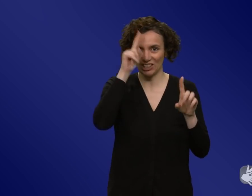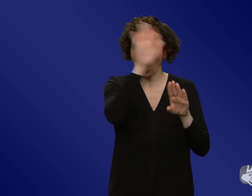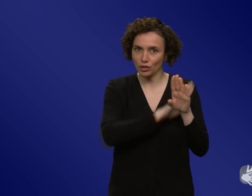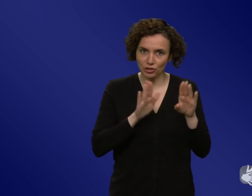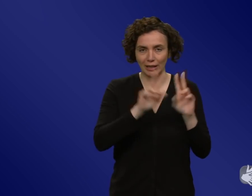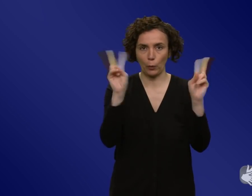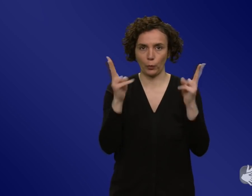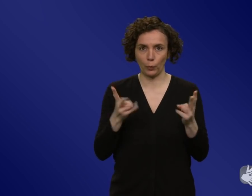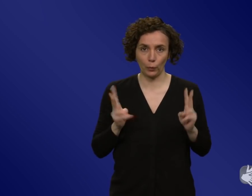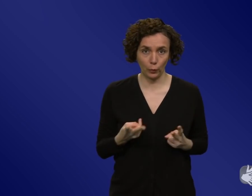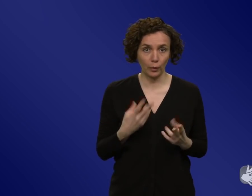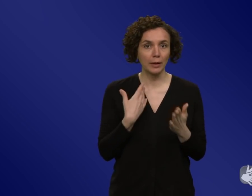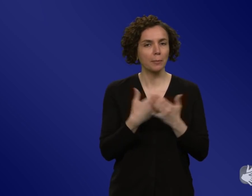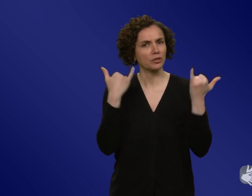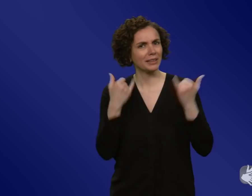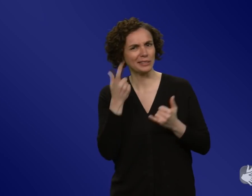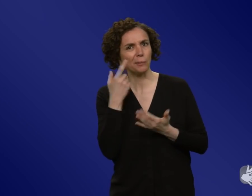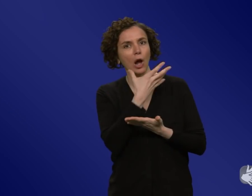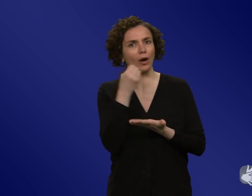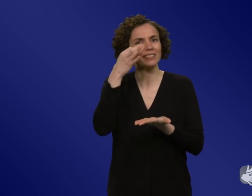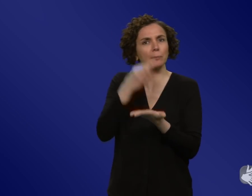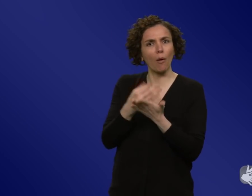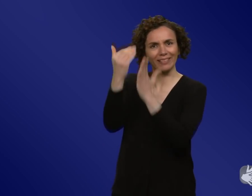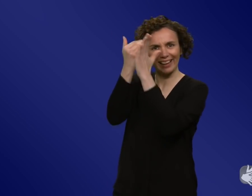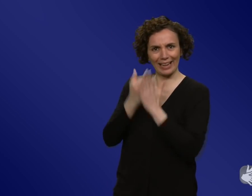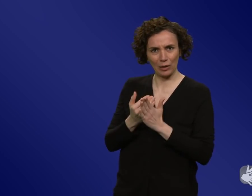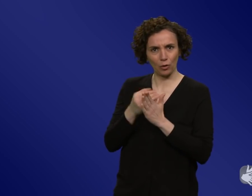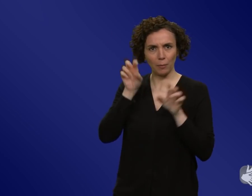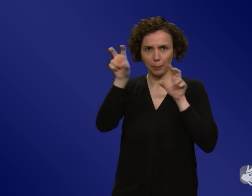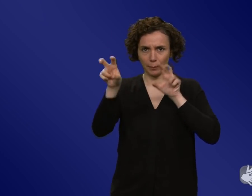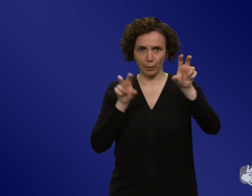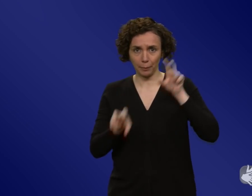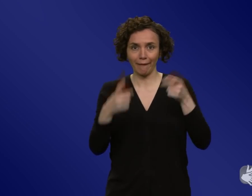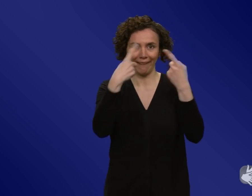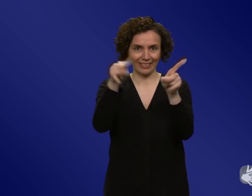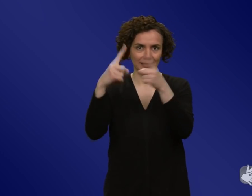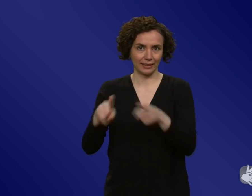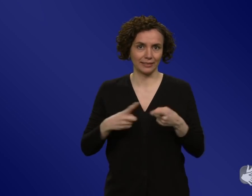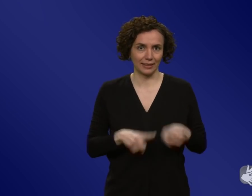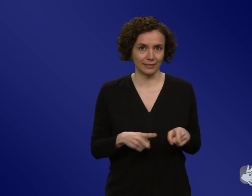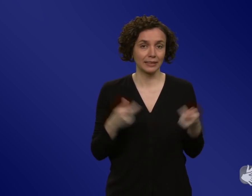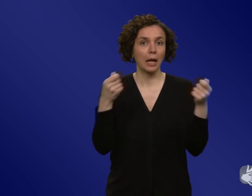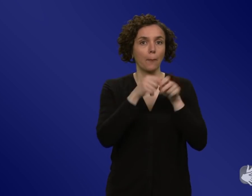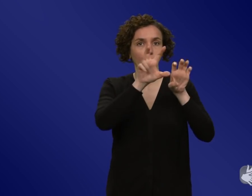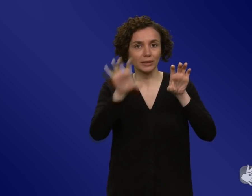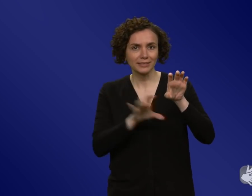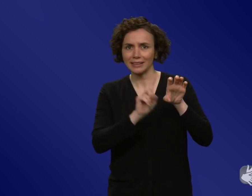Infektionsgesetz einen unglaublichen Flickenteppich. Ich glaube, die Länder sind selber nicht so richtig glücklich damit. Im Prinzip wird